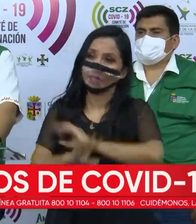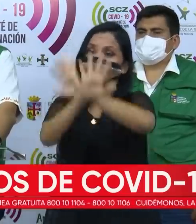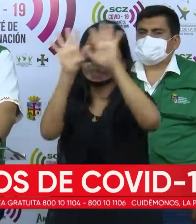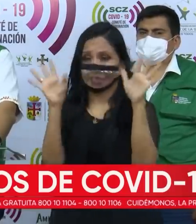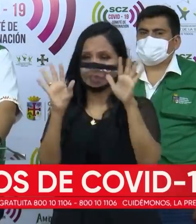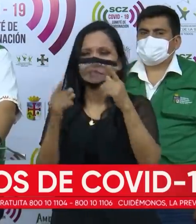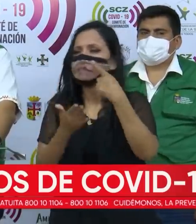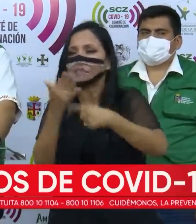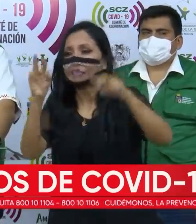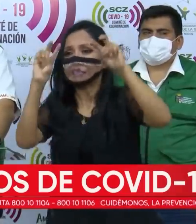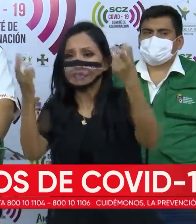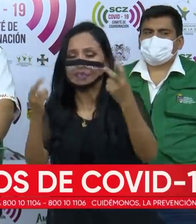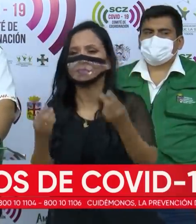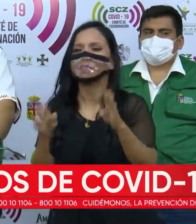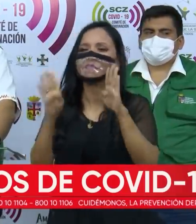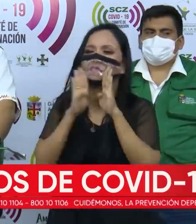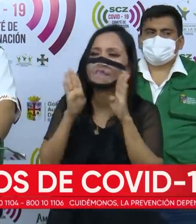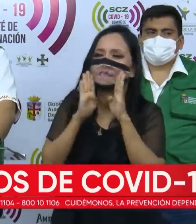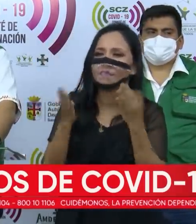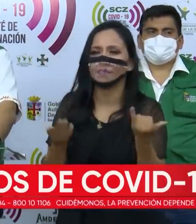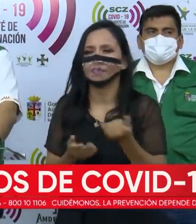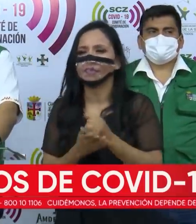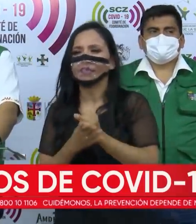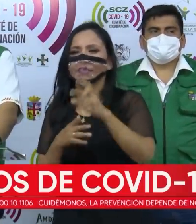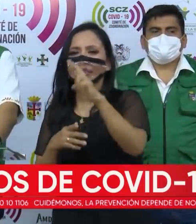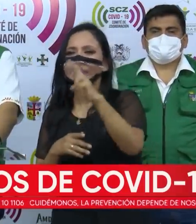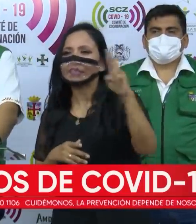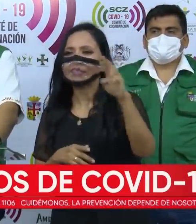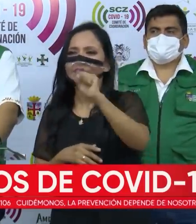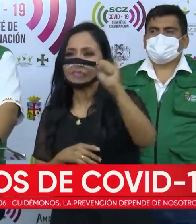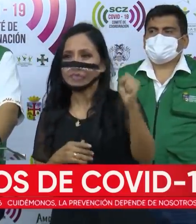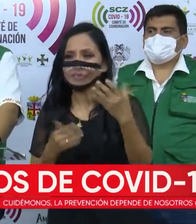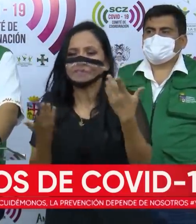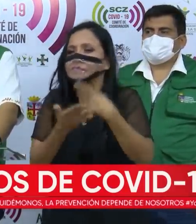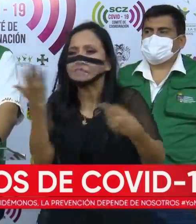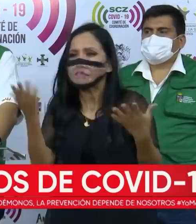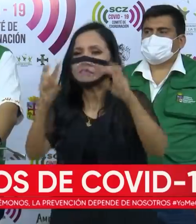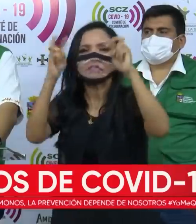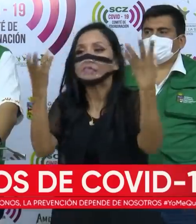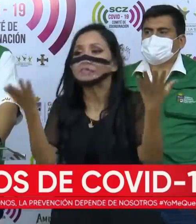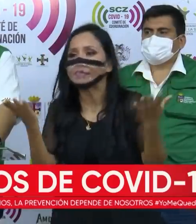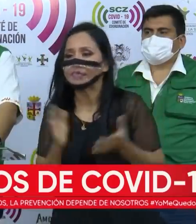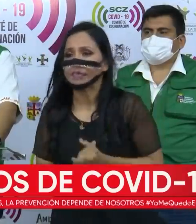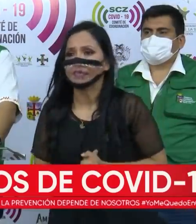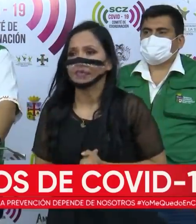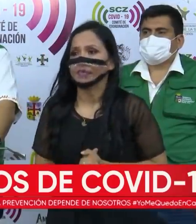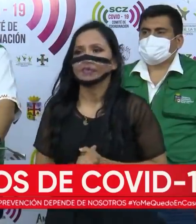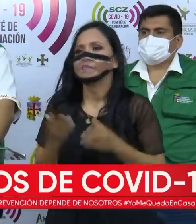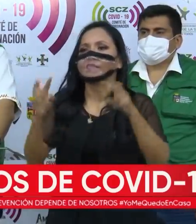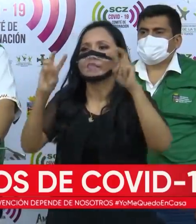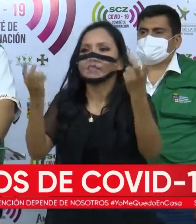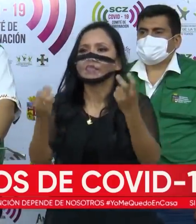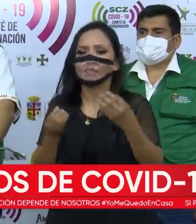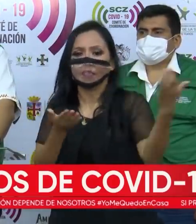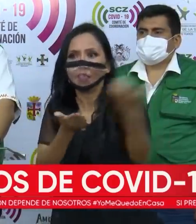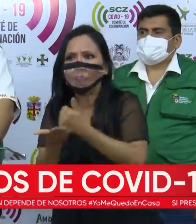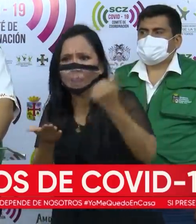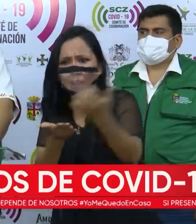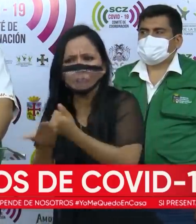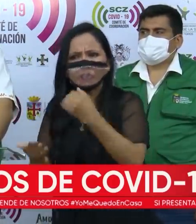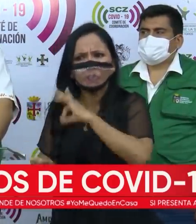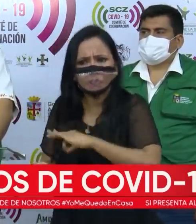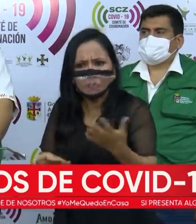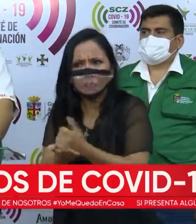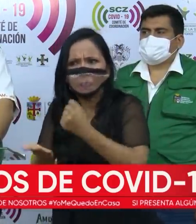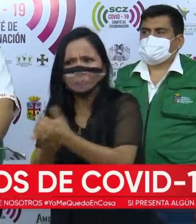situación que en redes sociales han estado indicando sobre respecto a cobros indebidos,